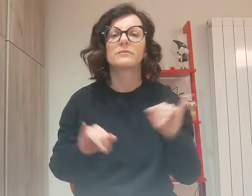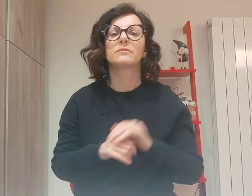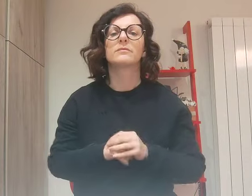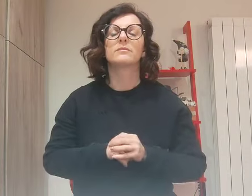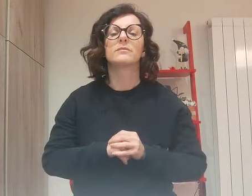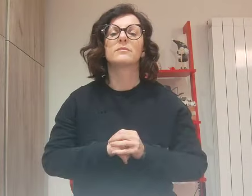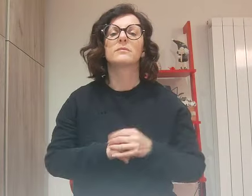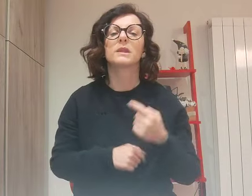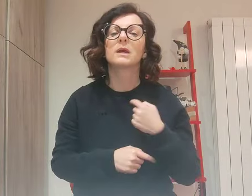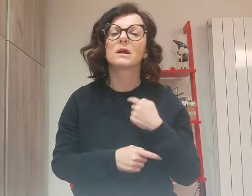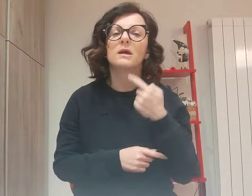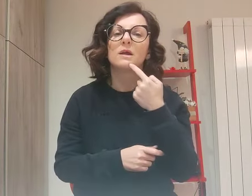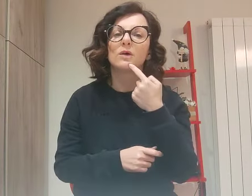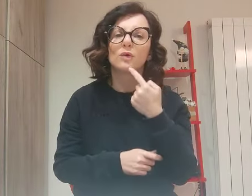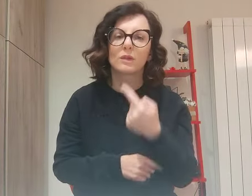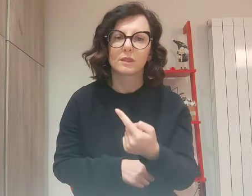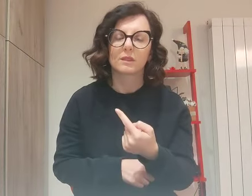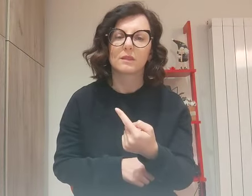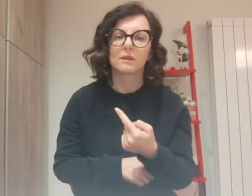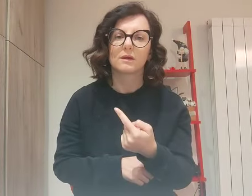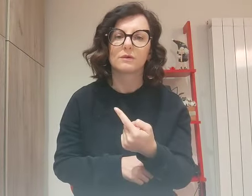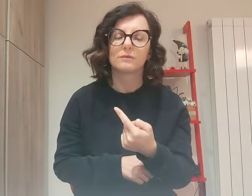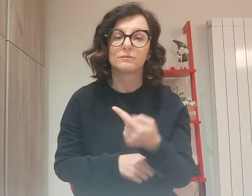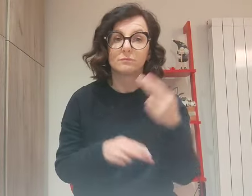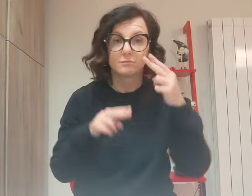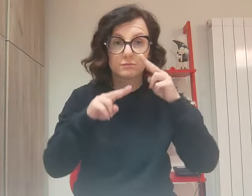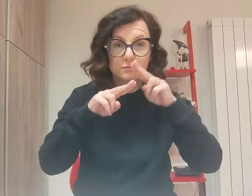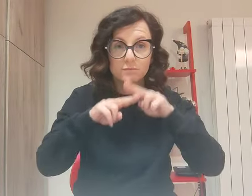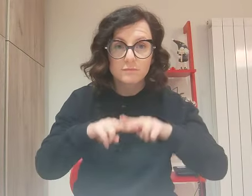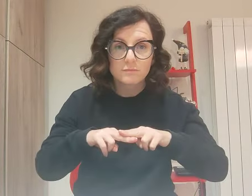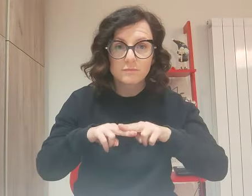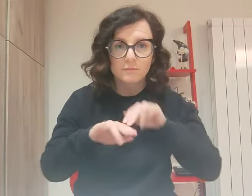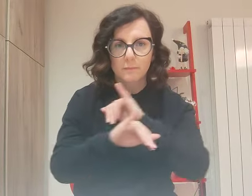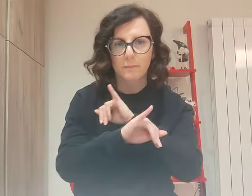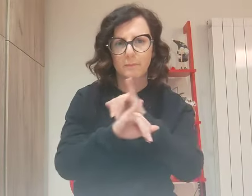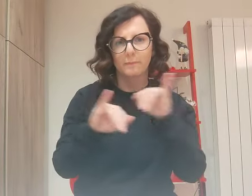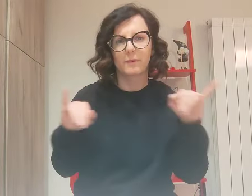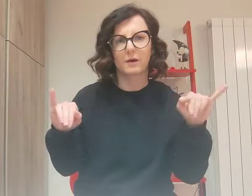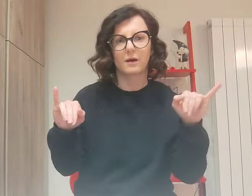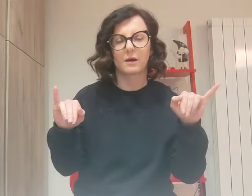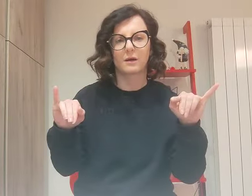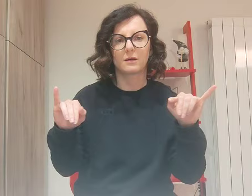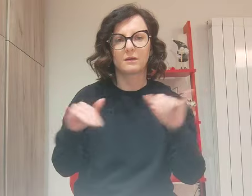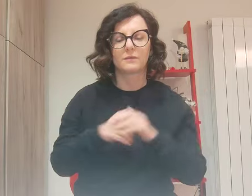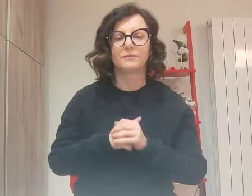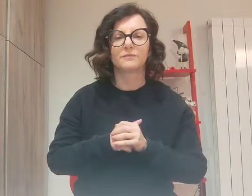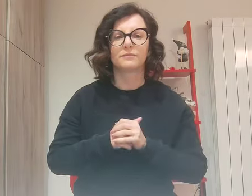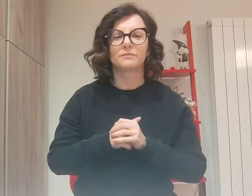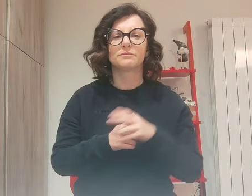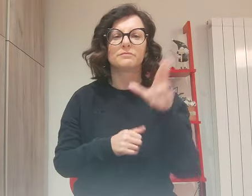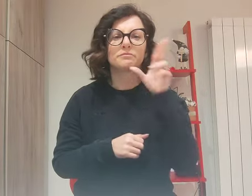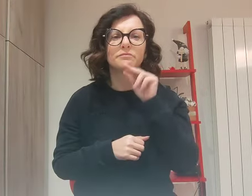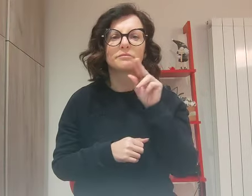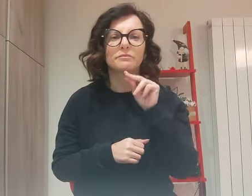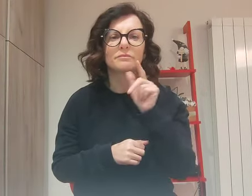Non giurate affatto Si è invece il vostro parlare